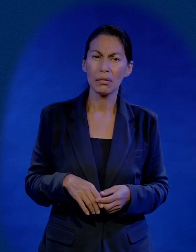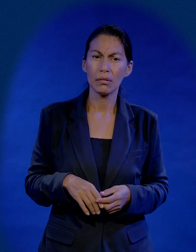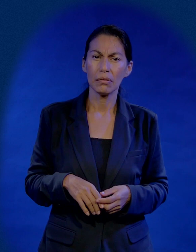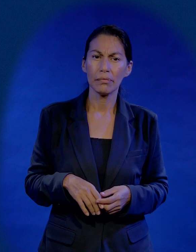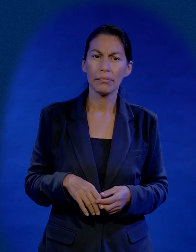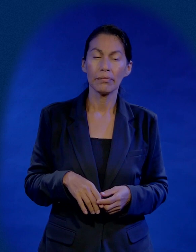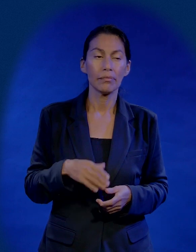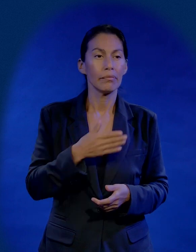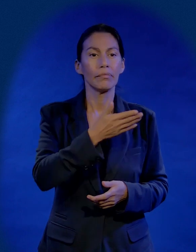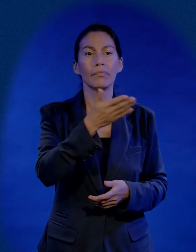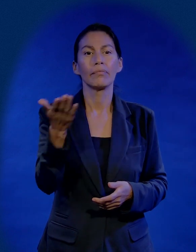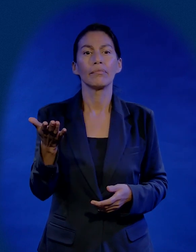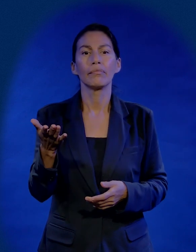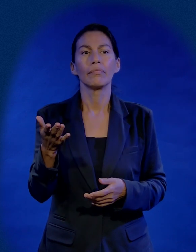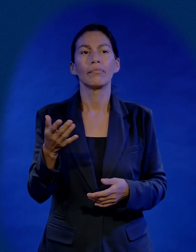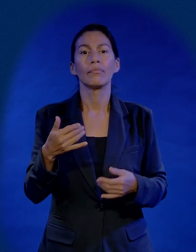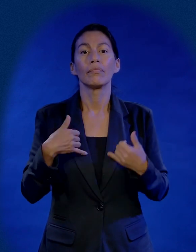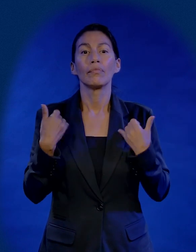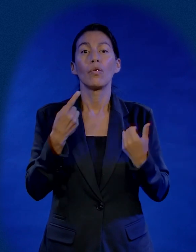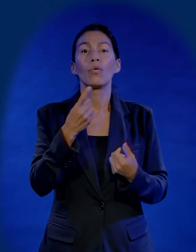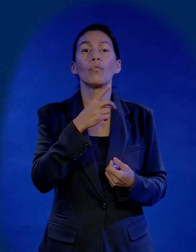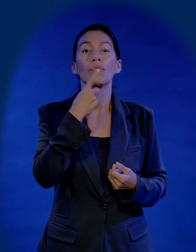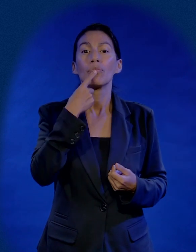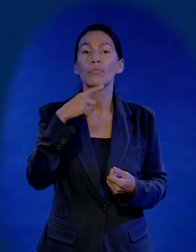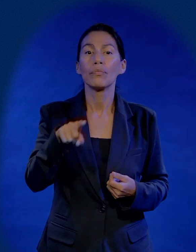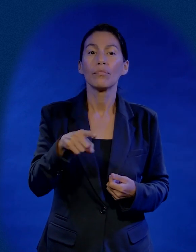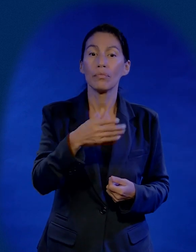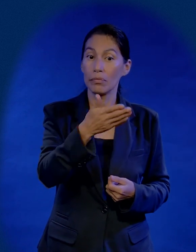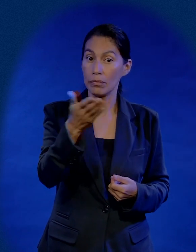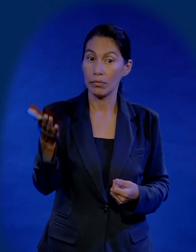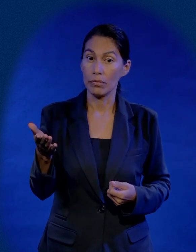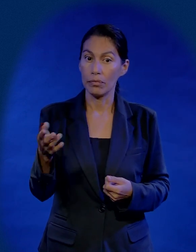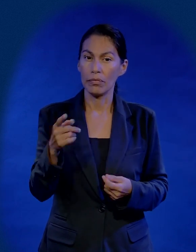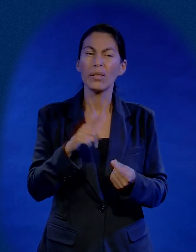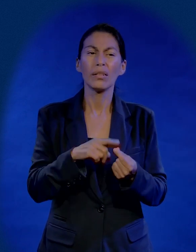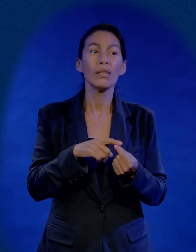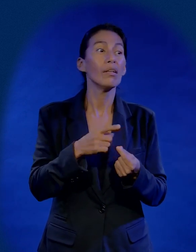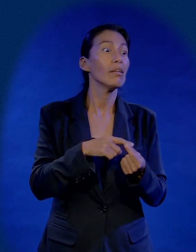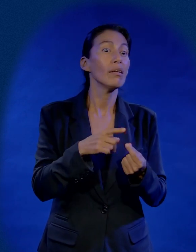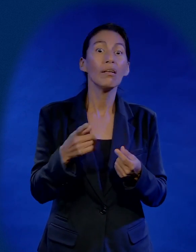eso se antoja como para decir muchachos le tengo una noticia hay un traidor entre nosotros, ¿quién, quién? Judas,